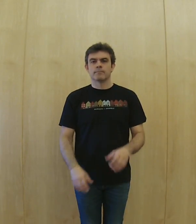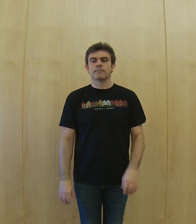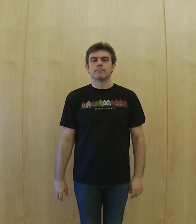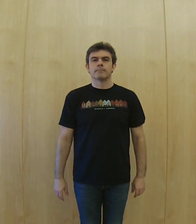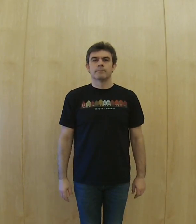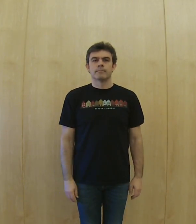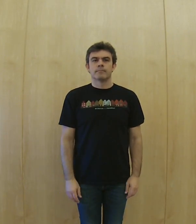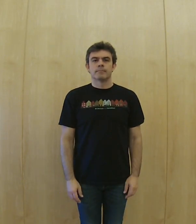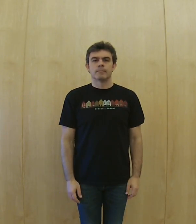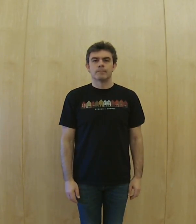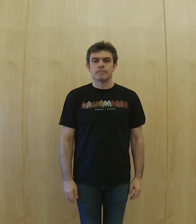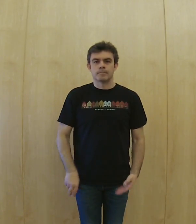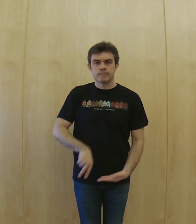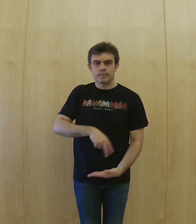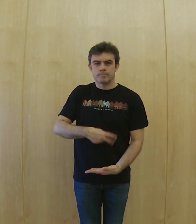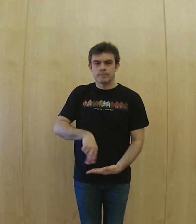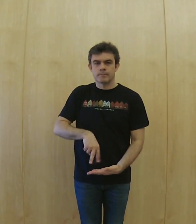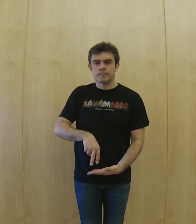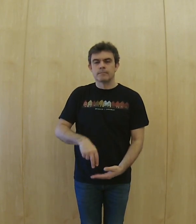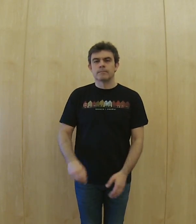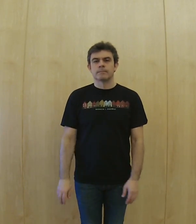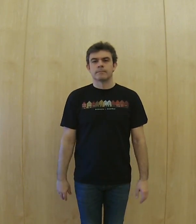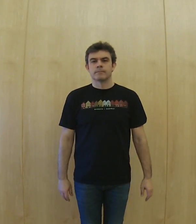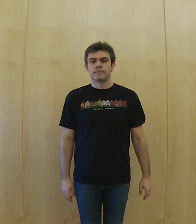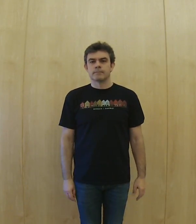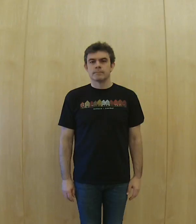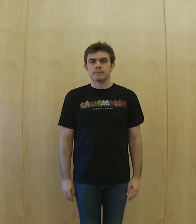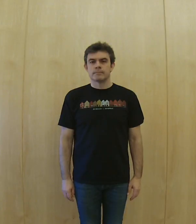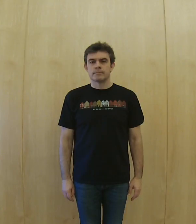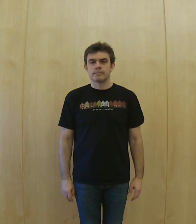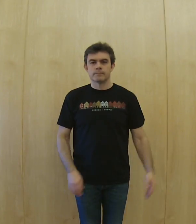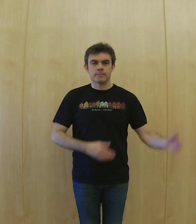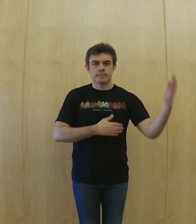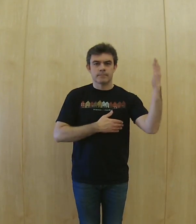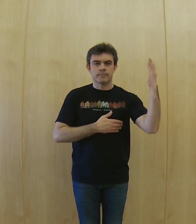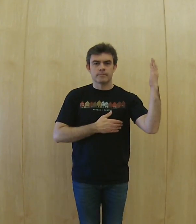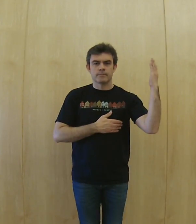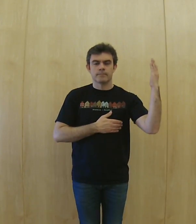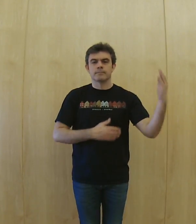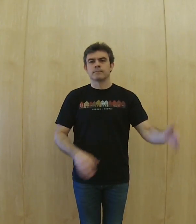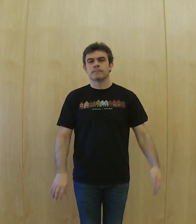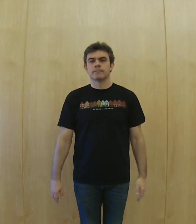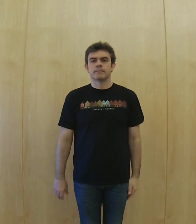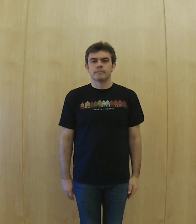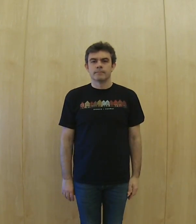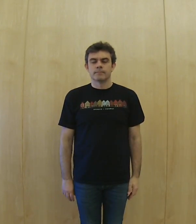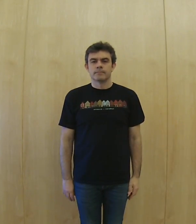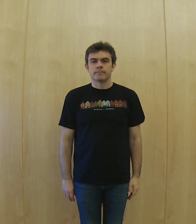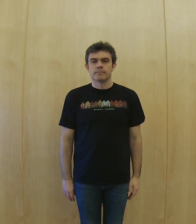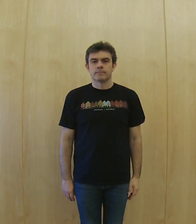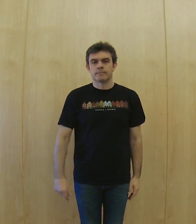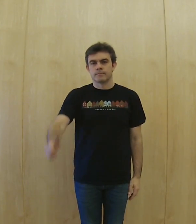bailarines, actores, artistas visuales,